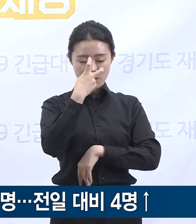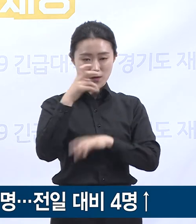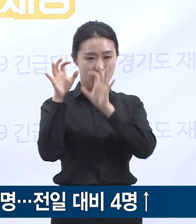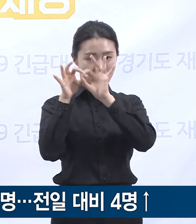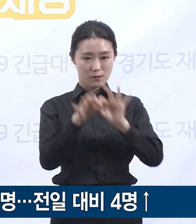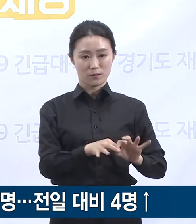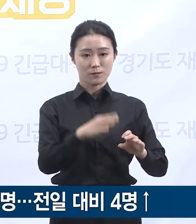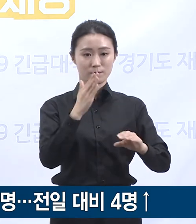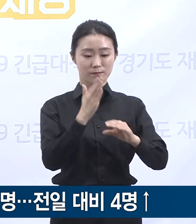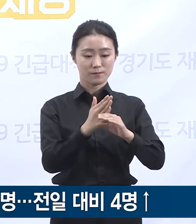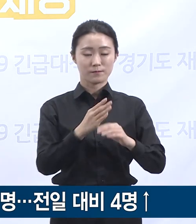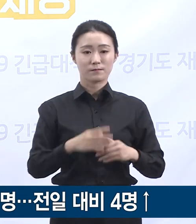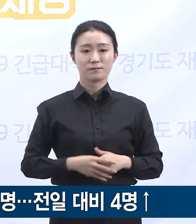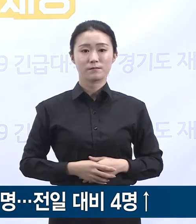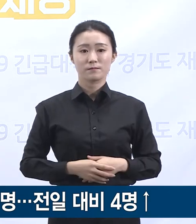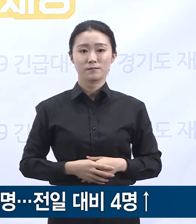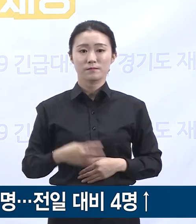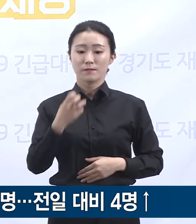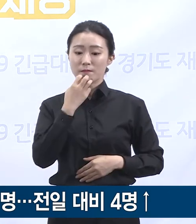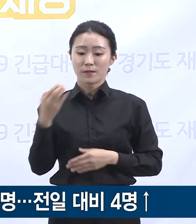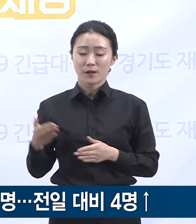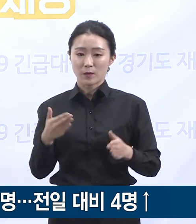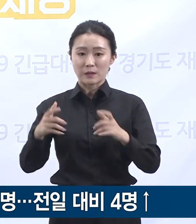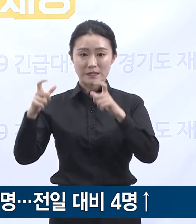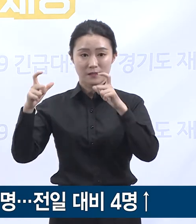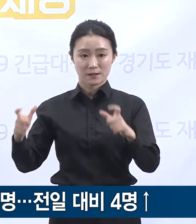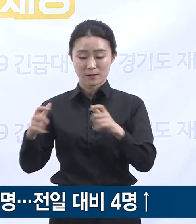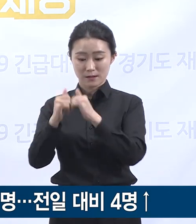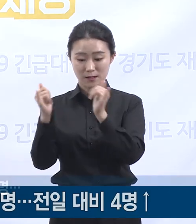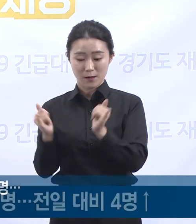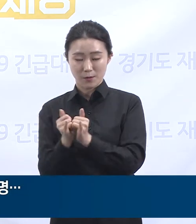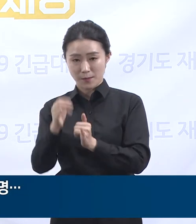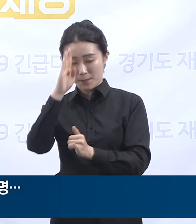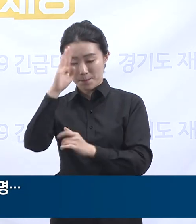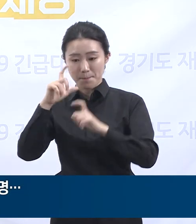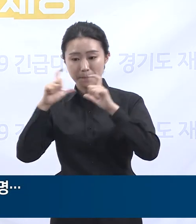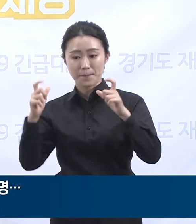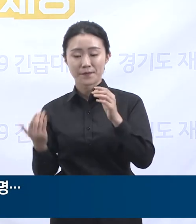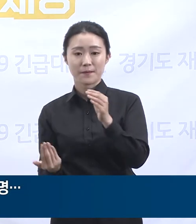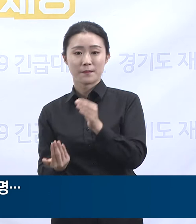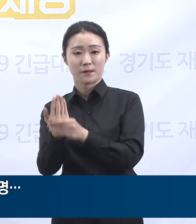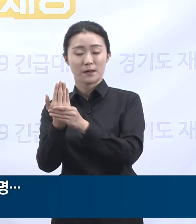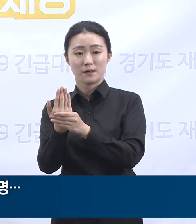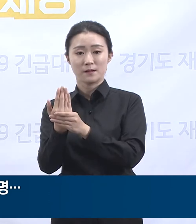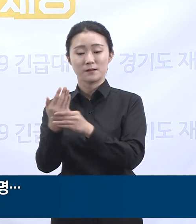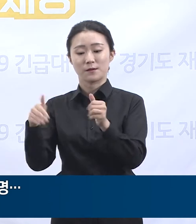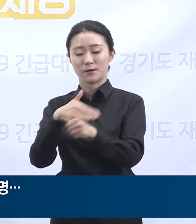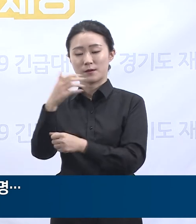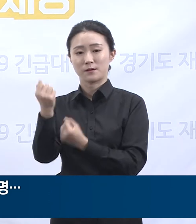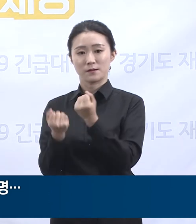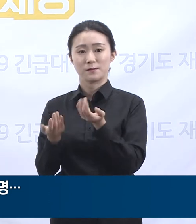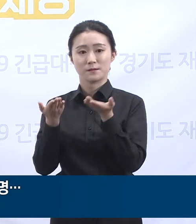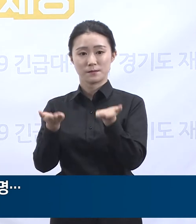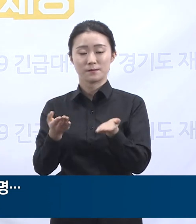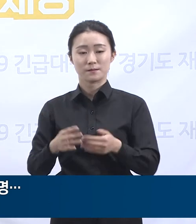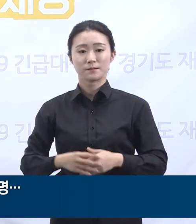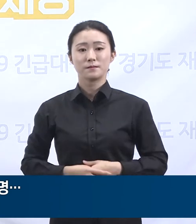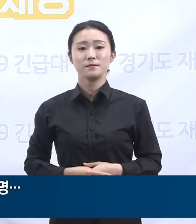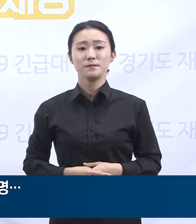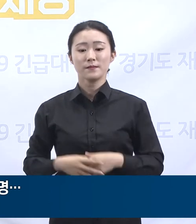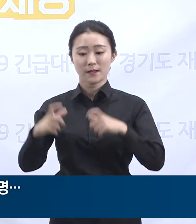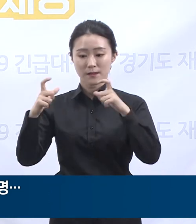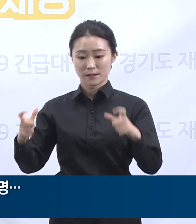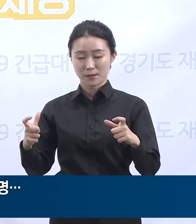도내 지역사회 발생 확진 상황에 대해 말씀드리겠습니다. 금일 발생한 지역사회 감염자는